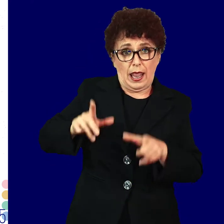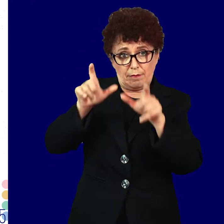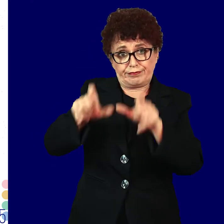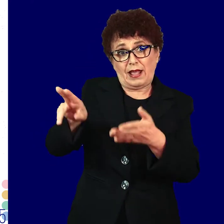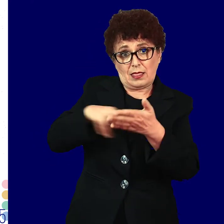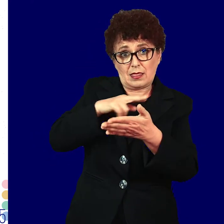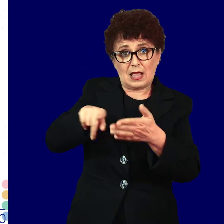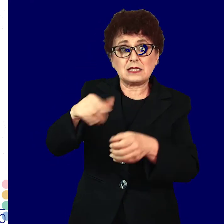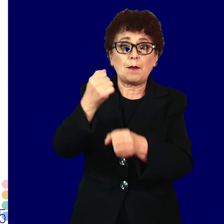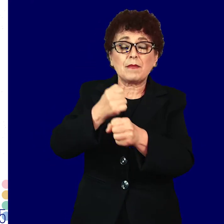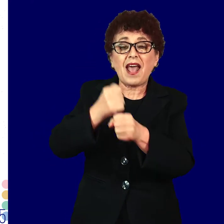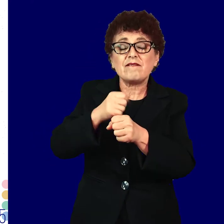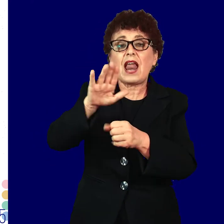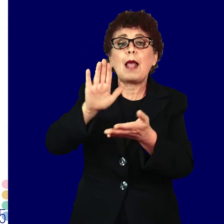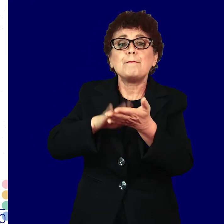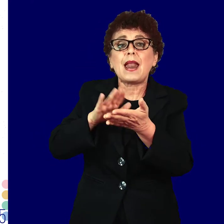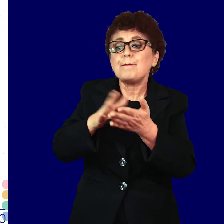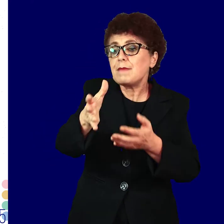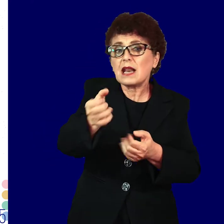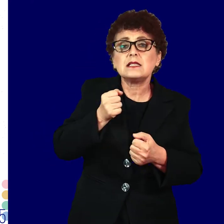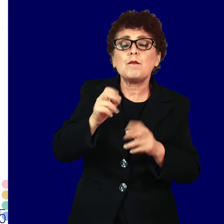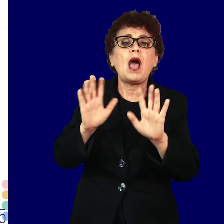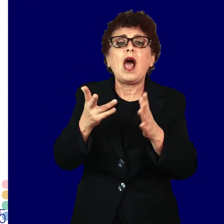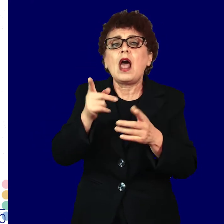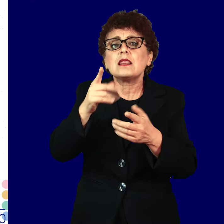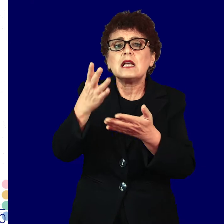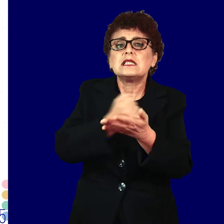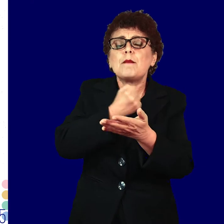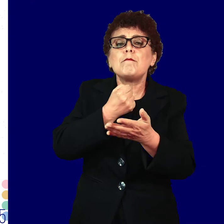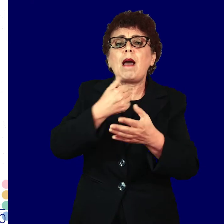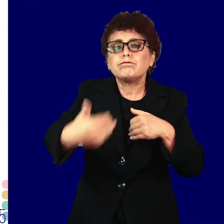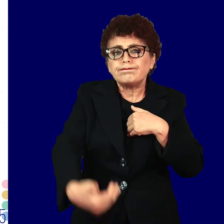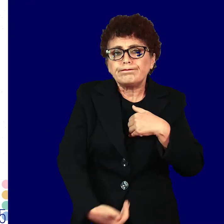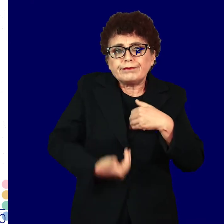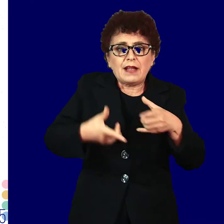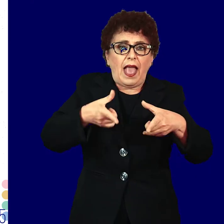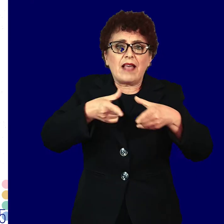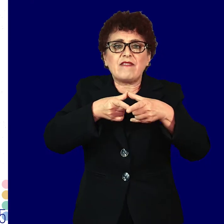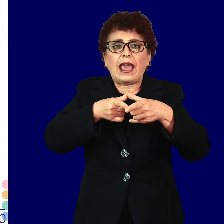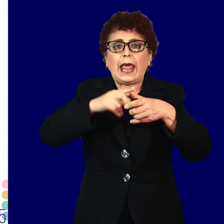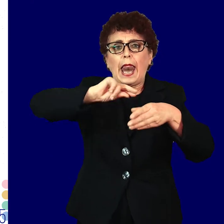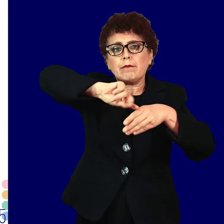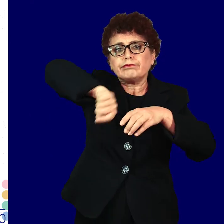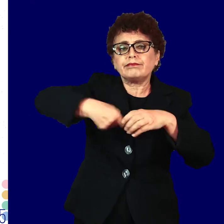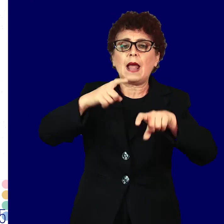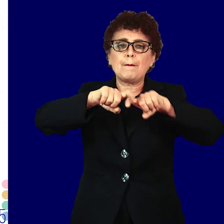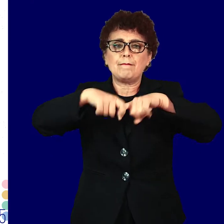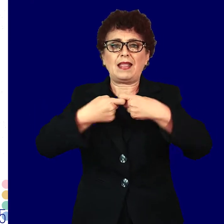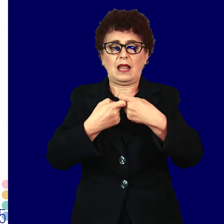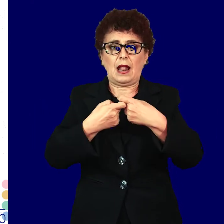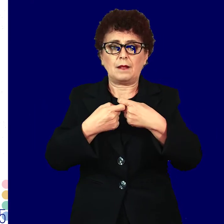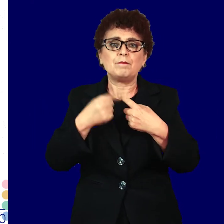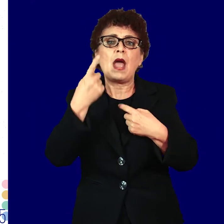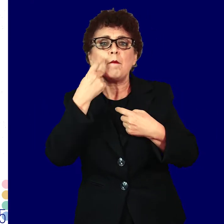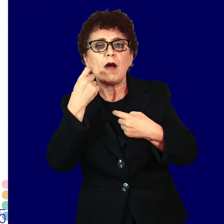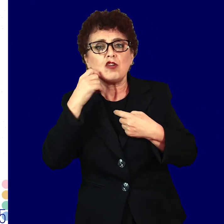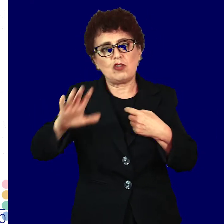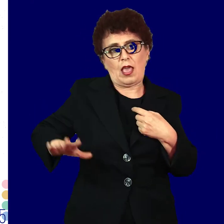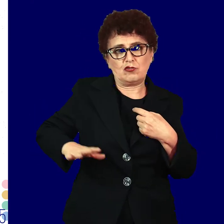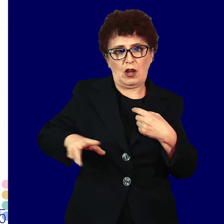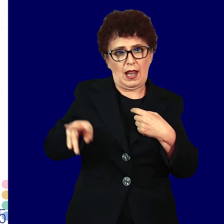вообичајно се прави на примероци добиени со земање на бриз од вагината. Мажи и жени